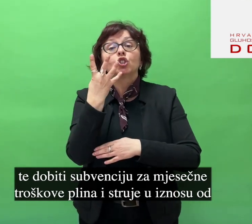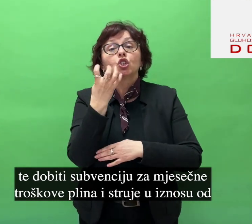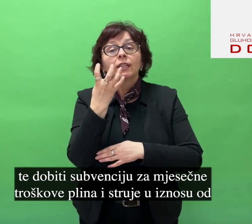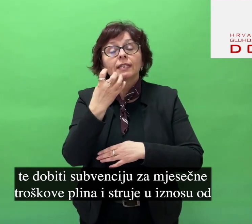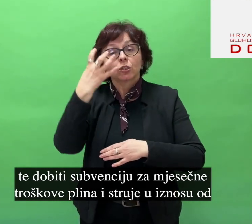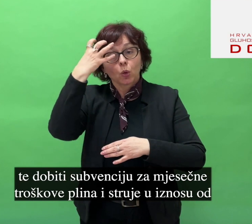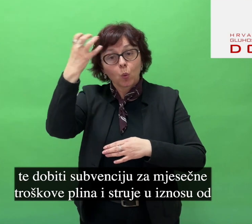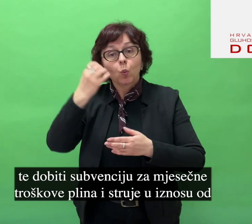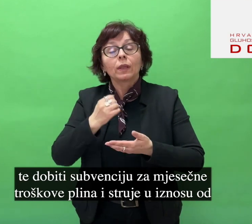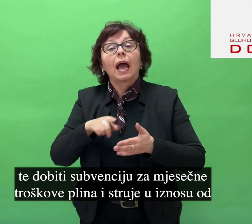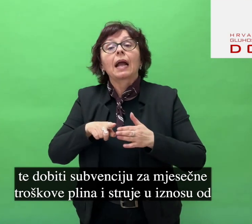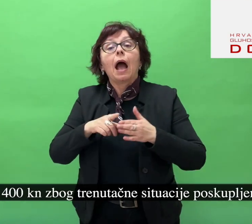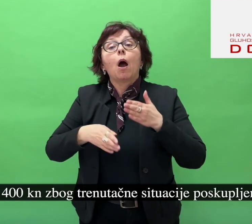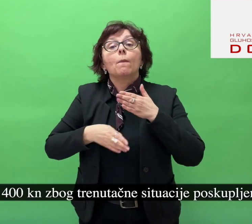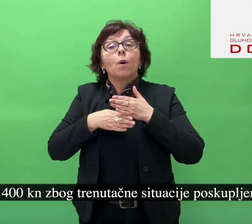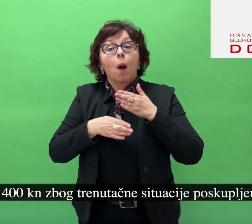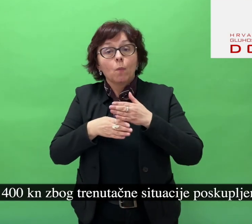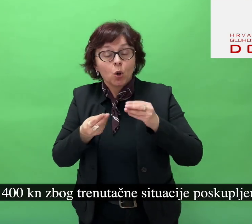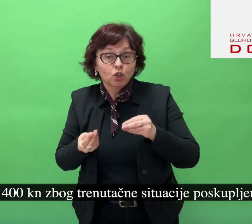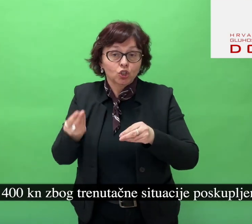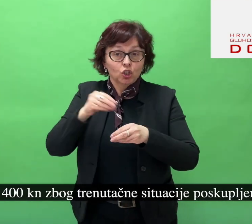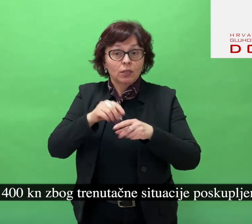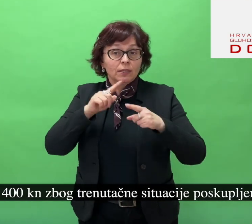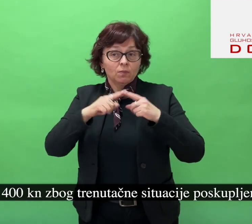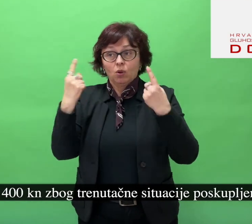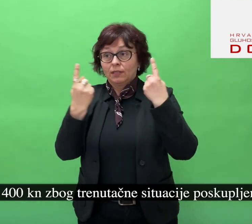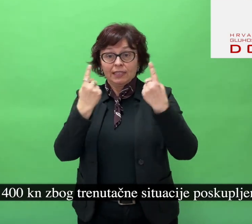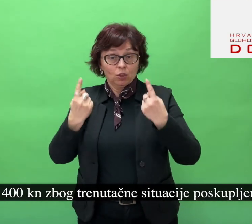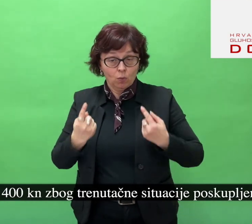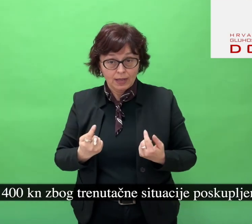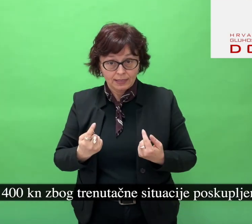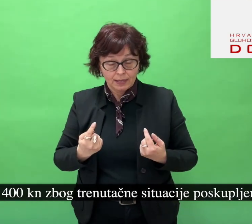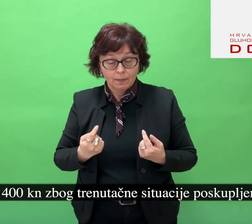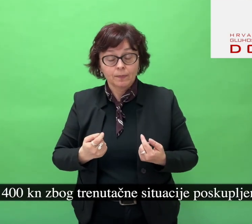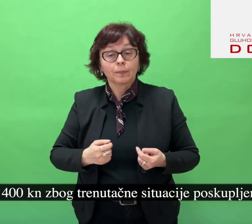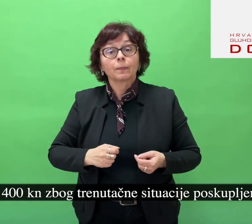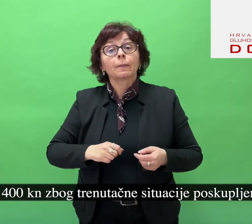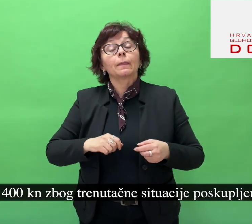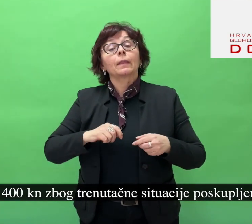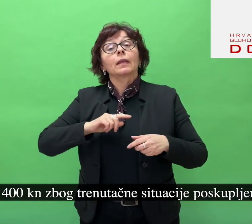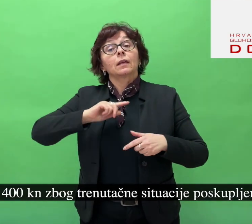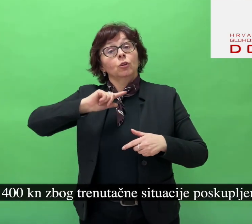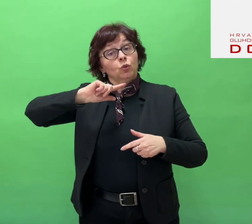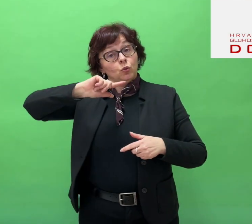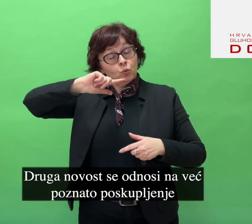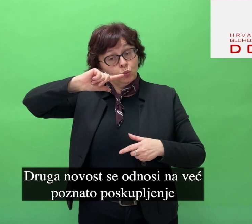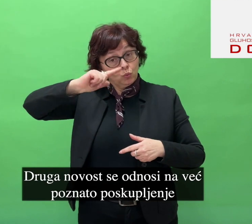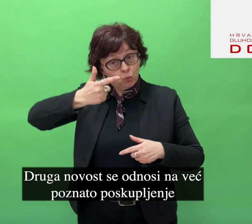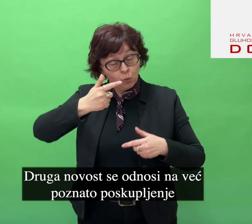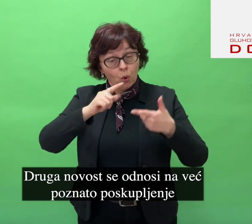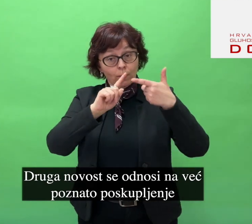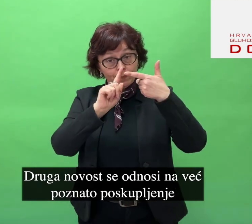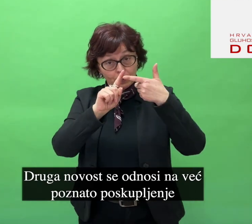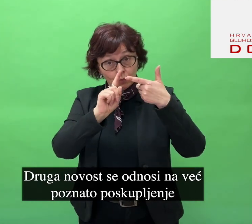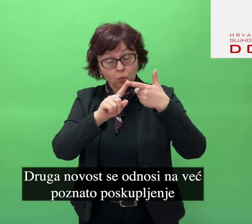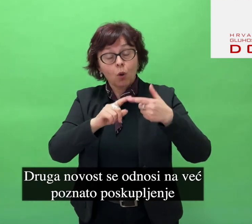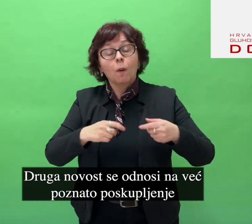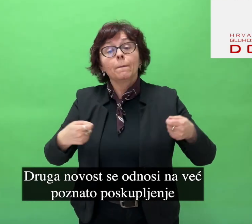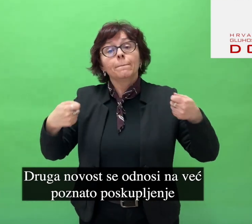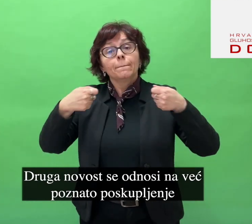u iznosu od ukupno 400 kuna zbog trenutačne situacije poskupljenja. Druga novost